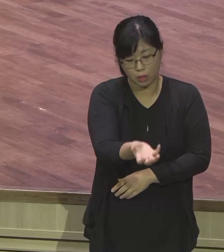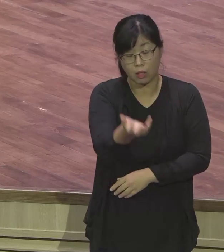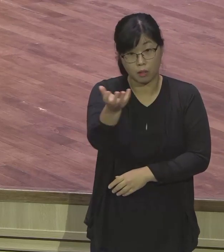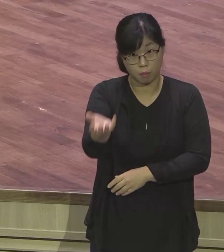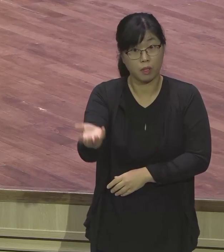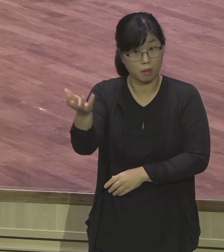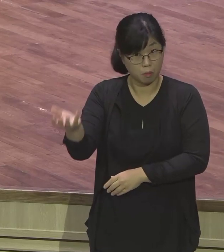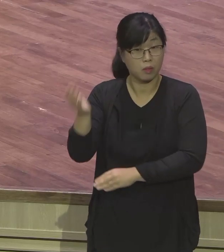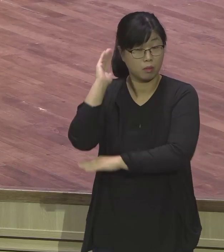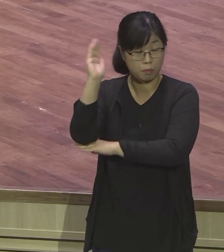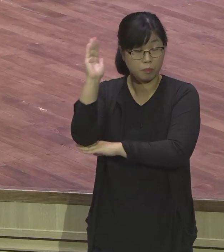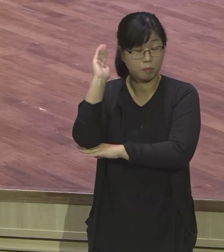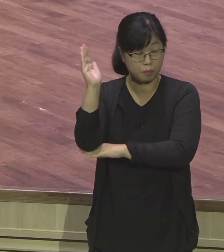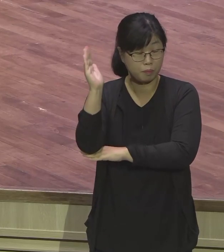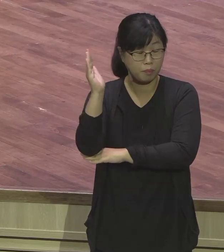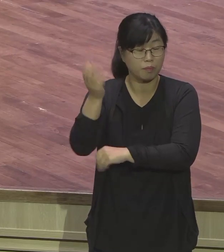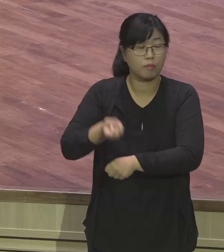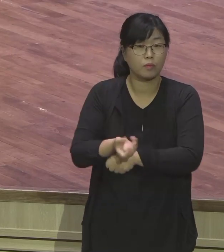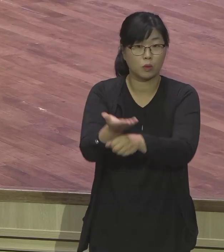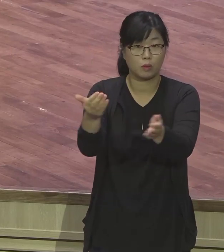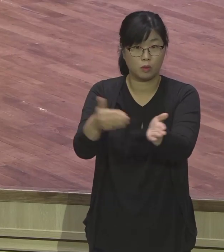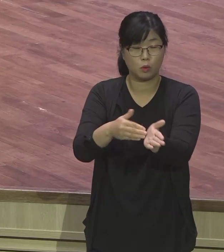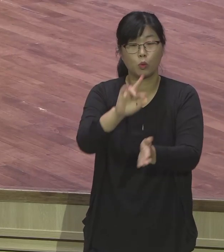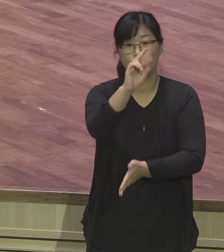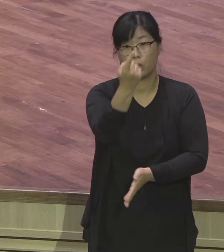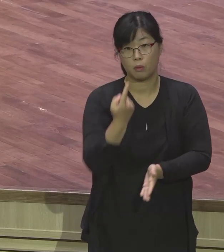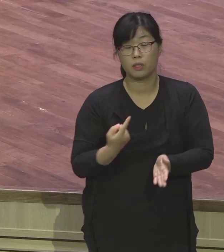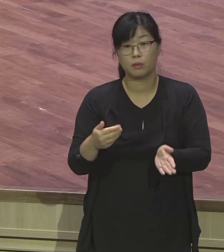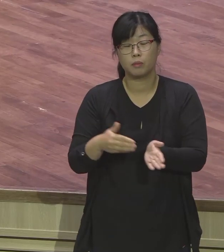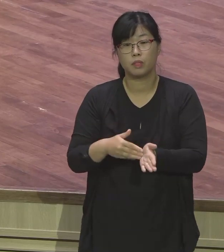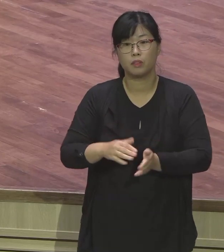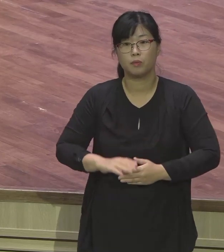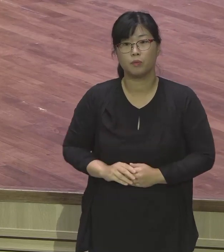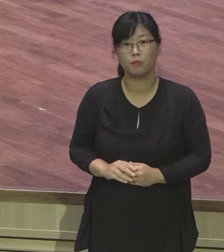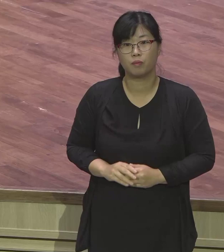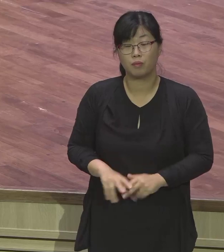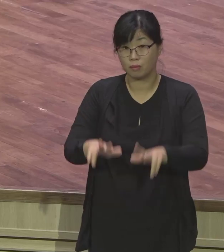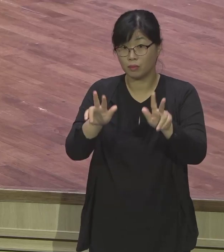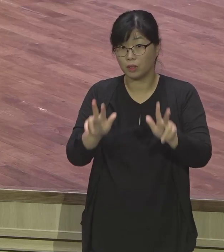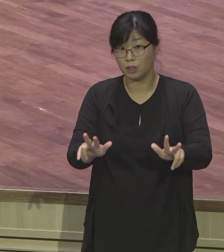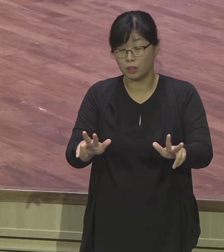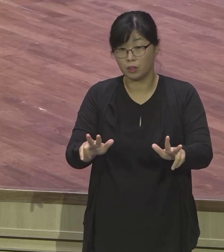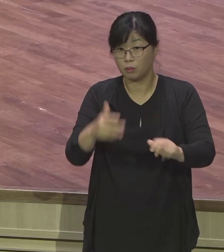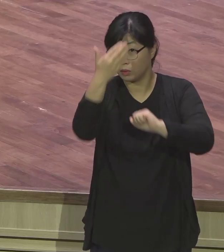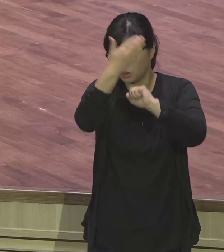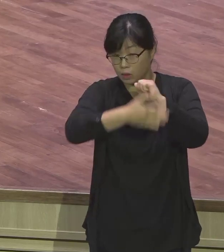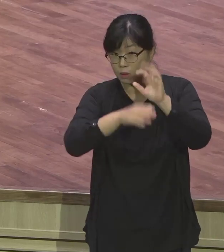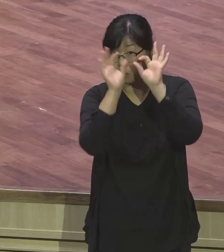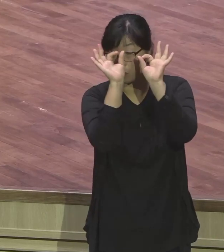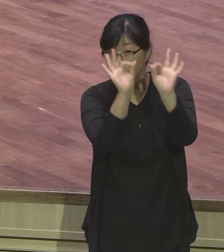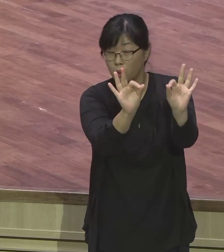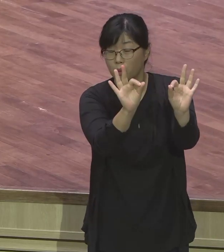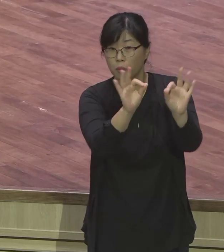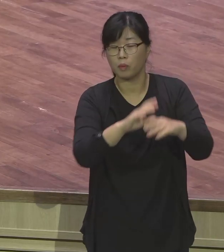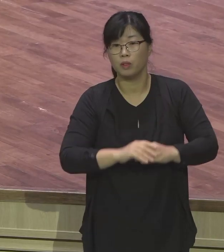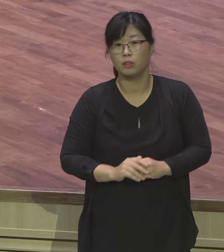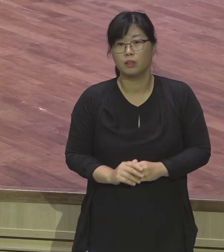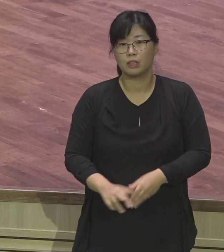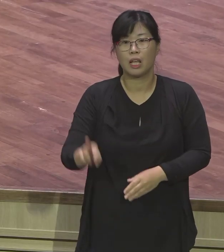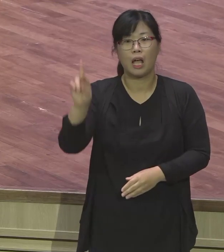저거는 RU 지금 학교가 수리를 10억을 들이 했는데도